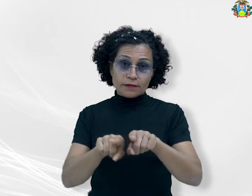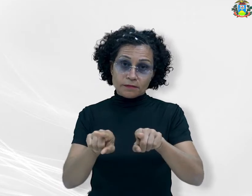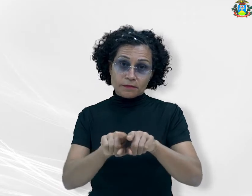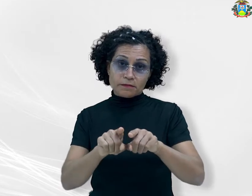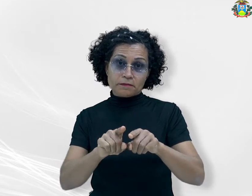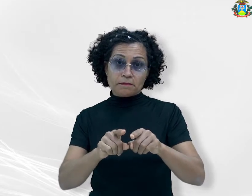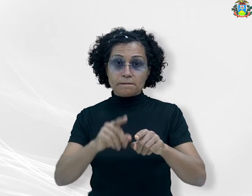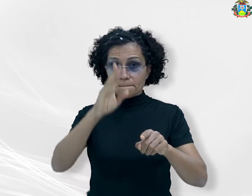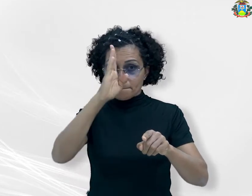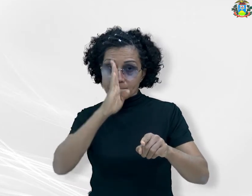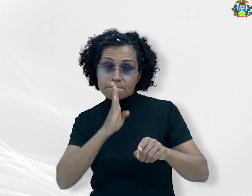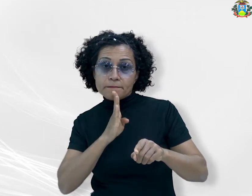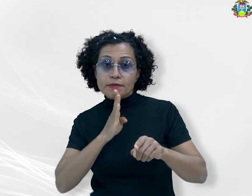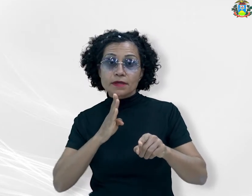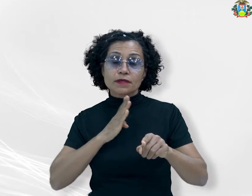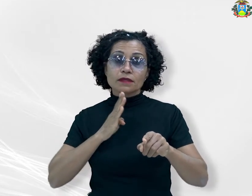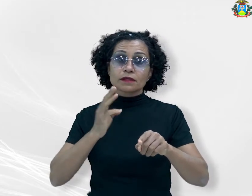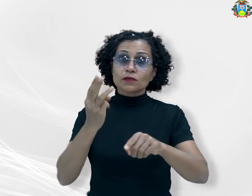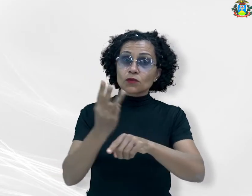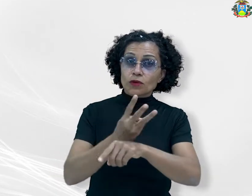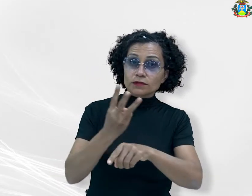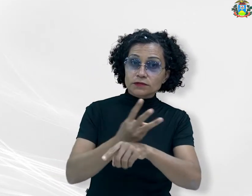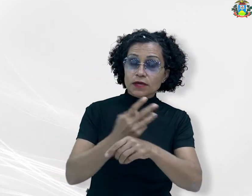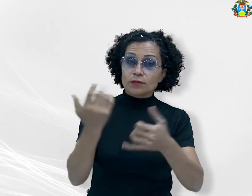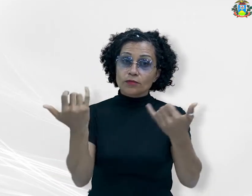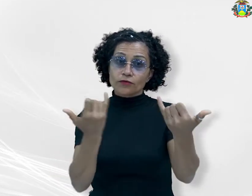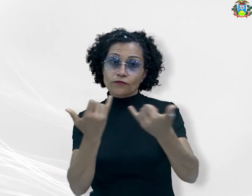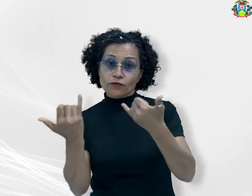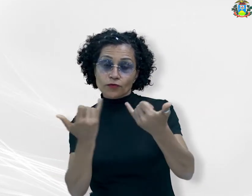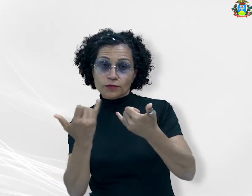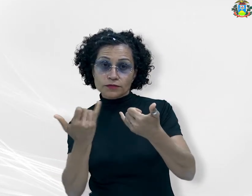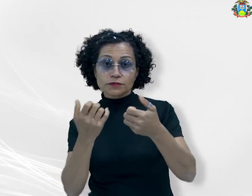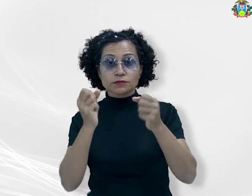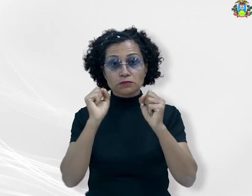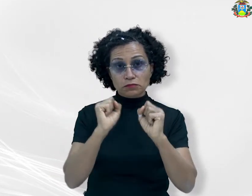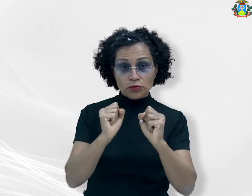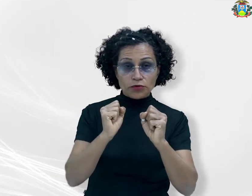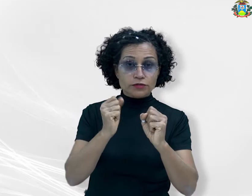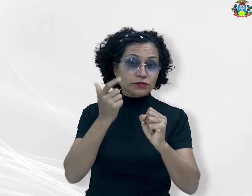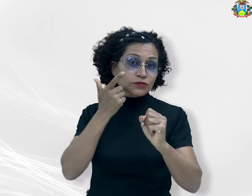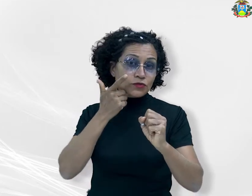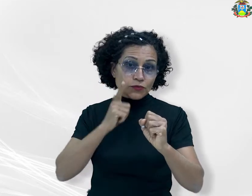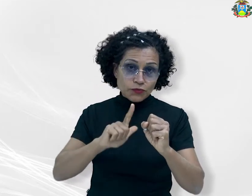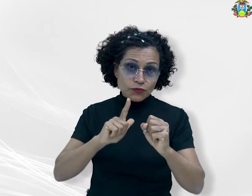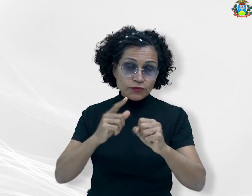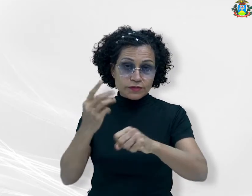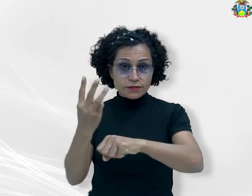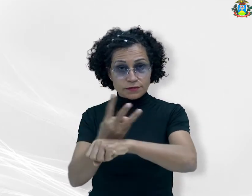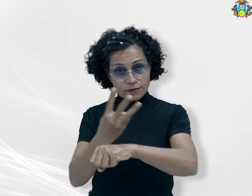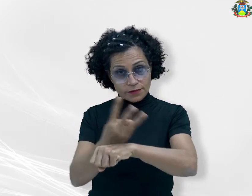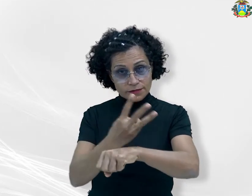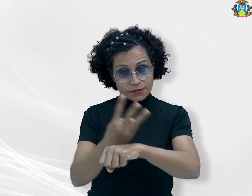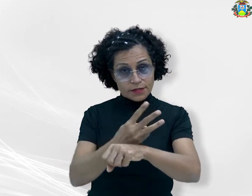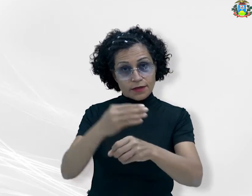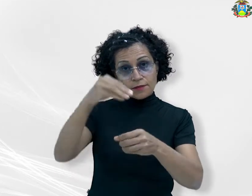659-9259-0913, 99269